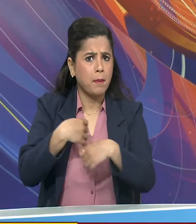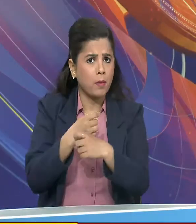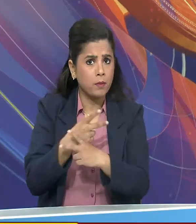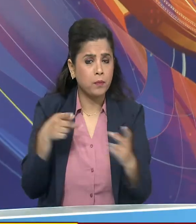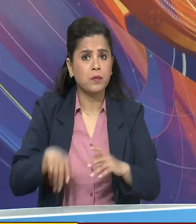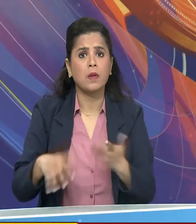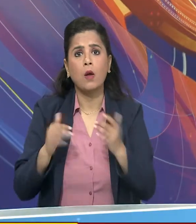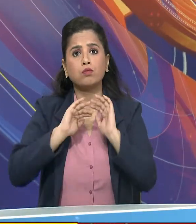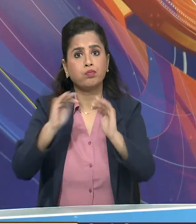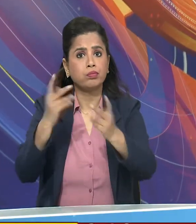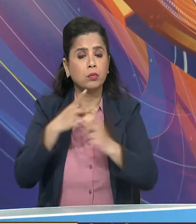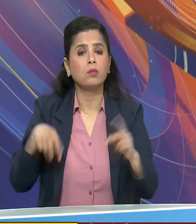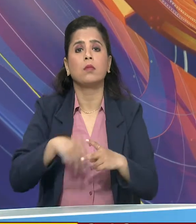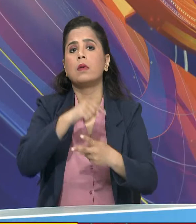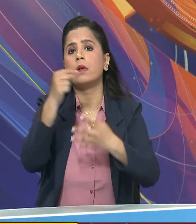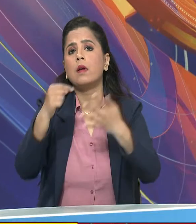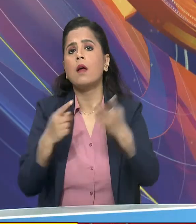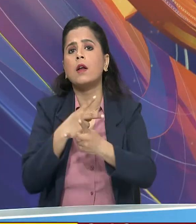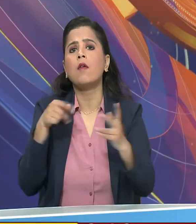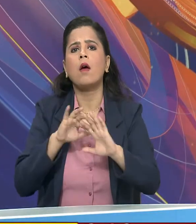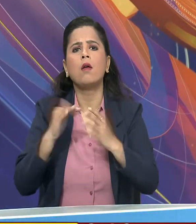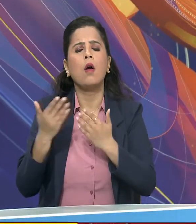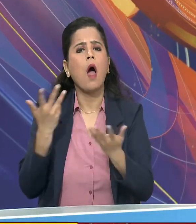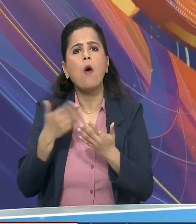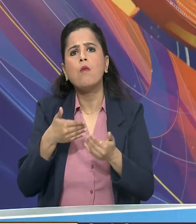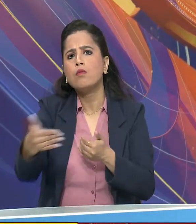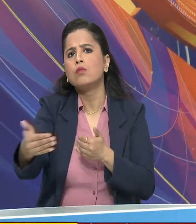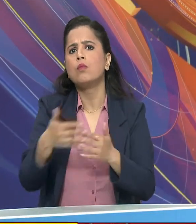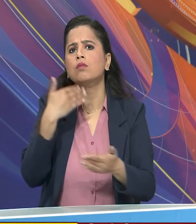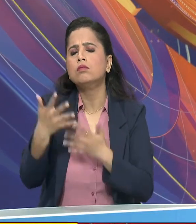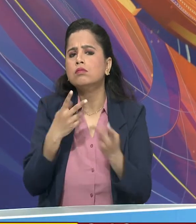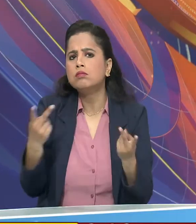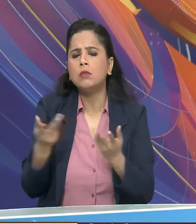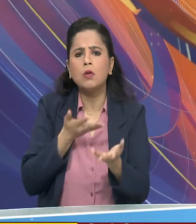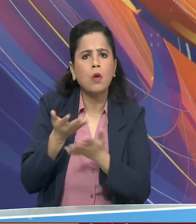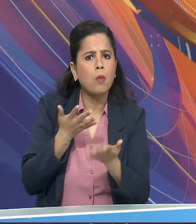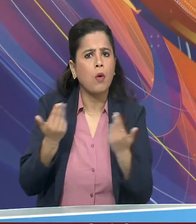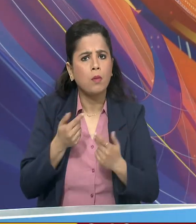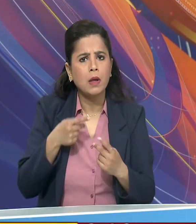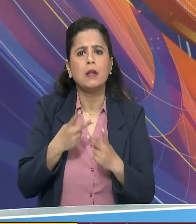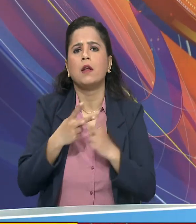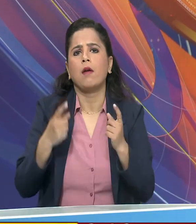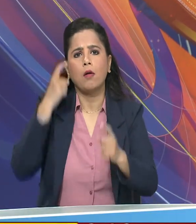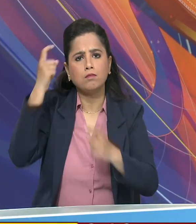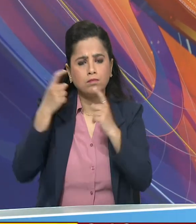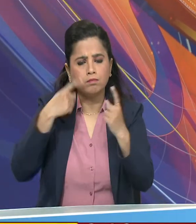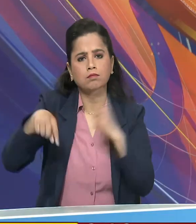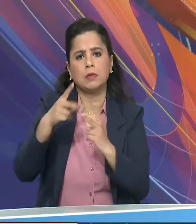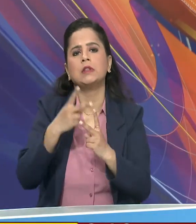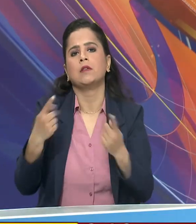जैसे मुद्धो पर दुवपक्षिये चर्चा को आगे बढ़ाने पर विचार विमर्ष करेंगे